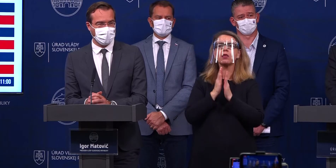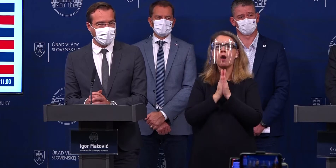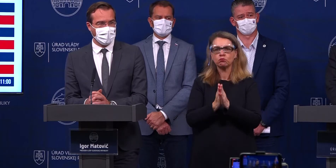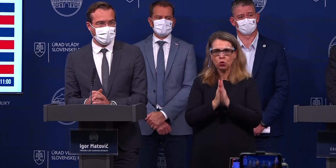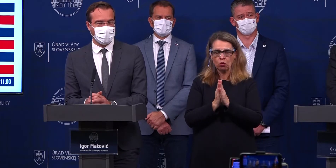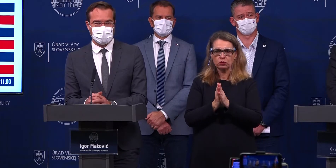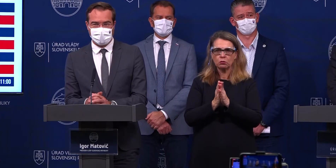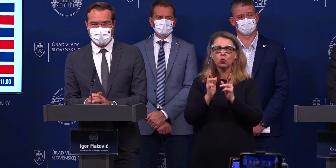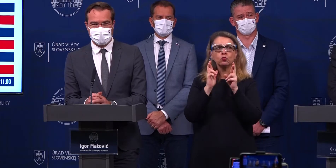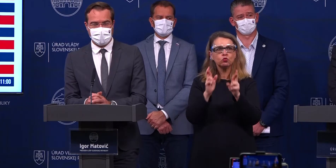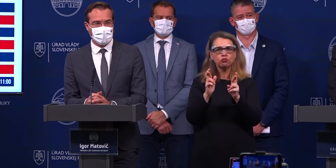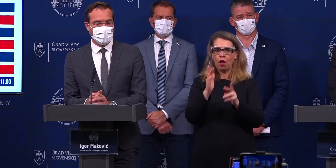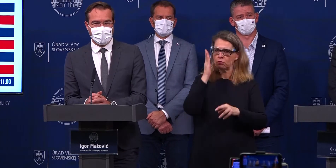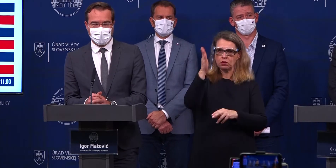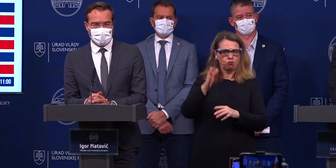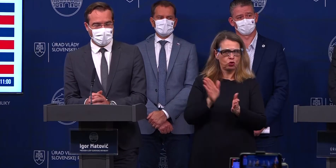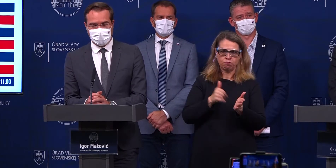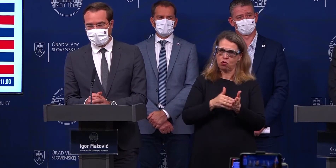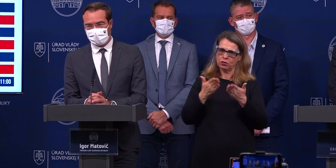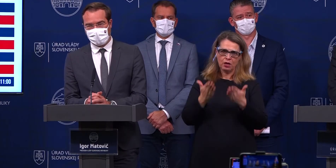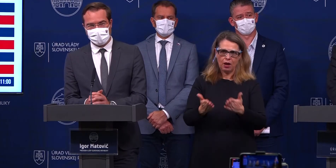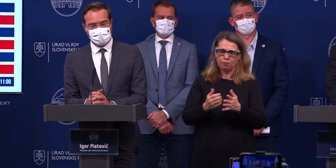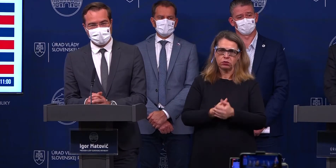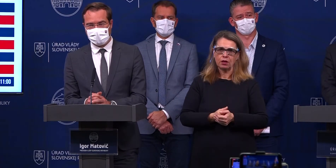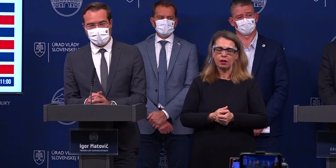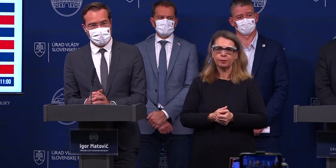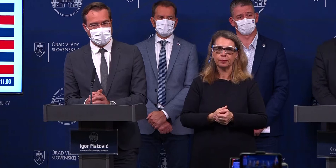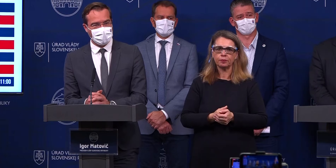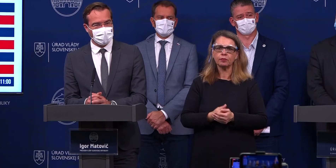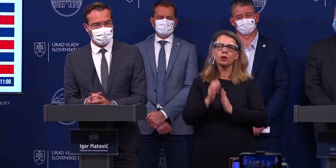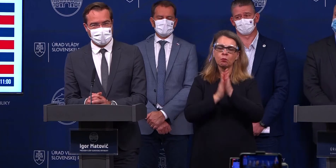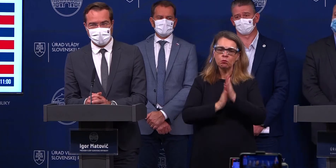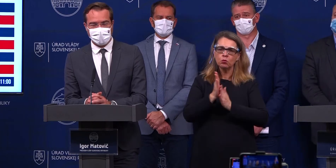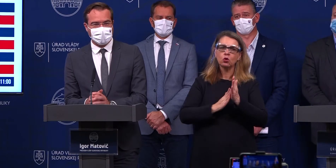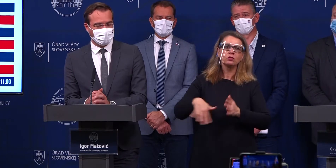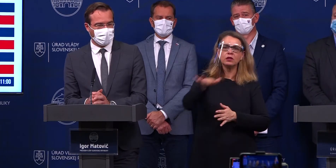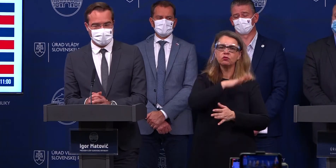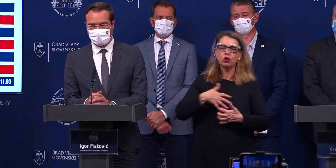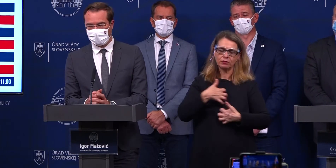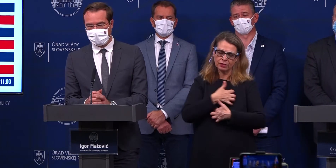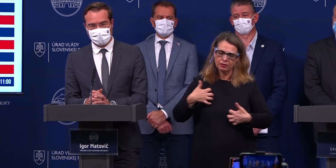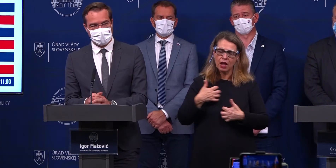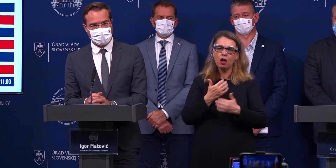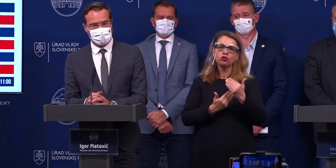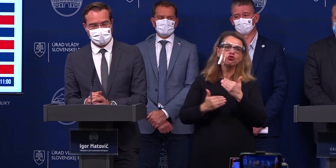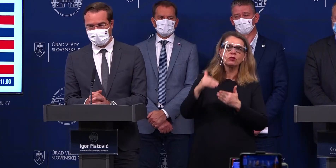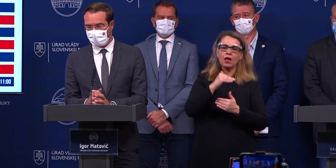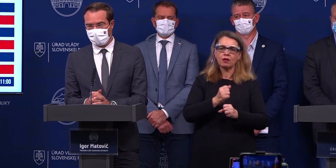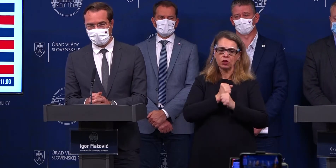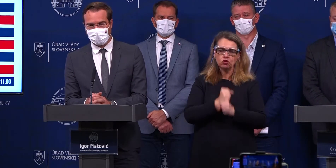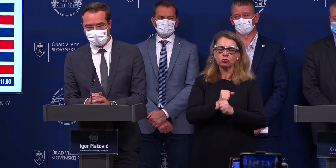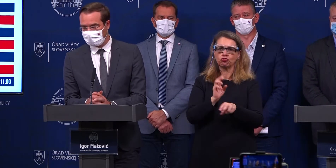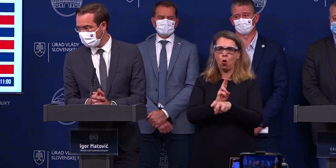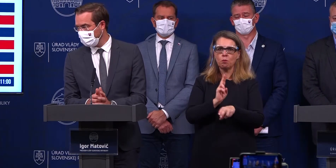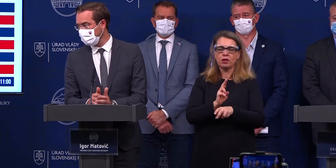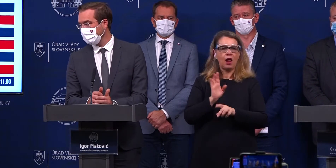nedostaneme do tejto situácie. Keď budeme v takéto krizovej situácii, robíme maximum preto, aby bola poskytnutá zdravotná starostlivosť všetkým,